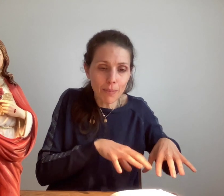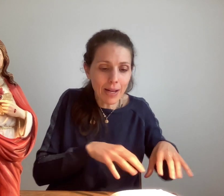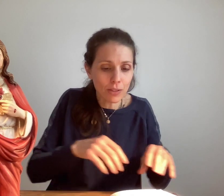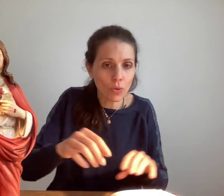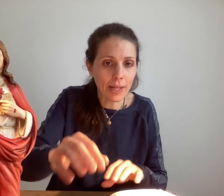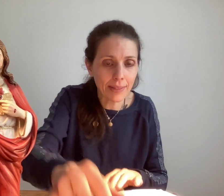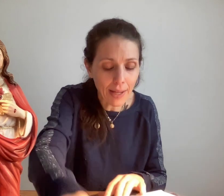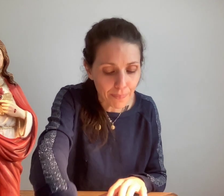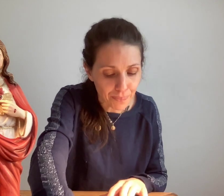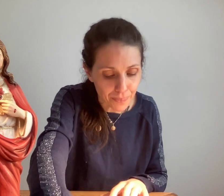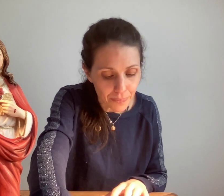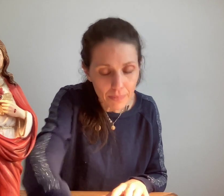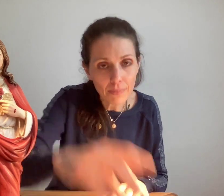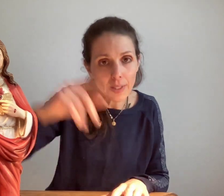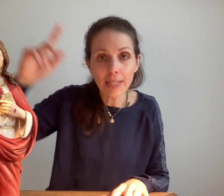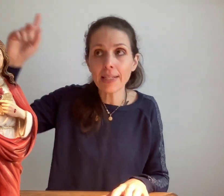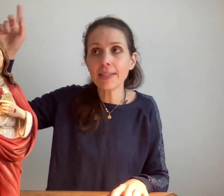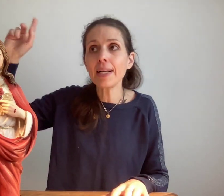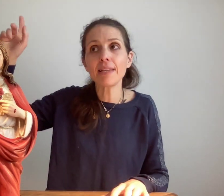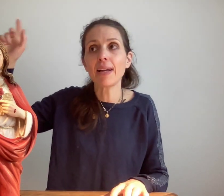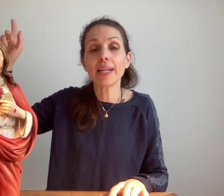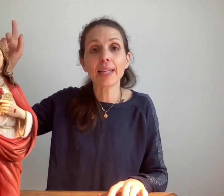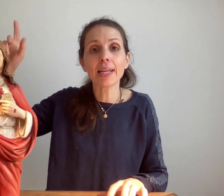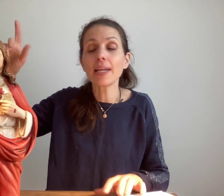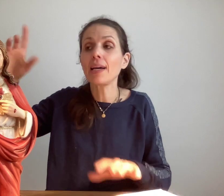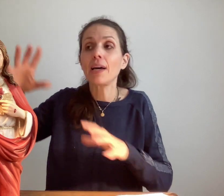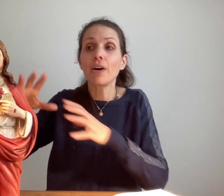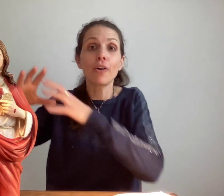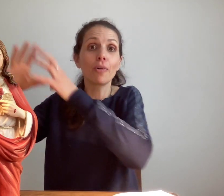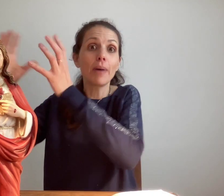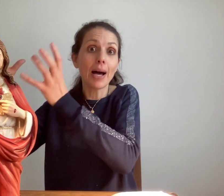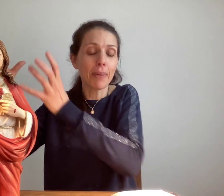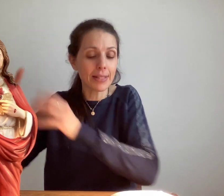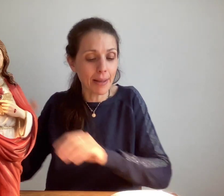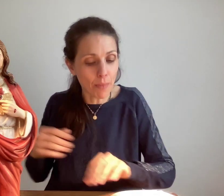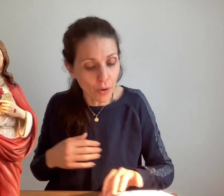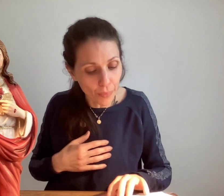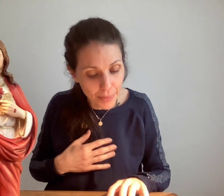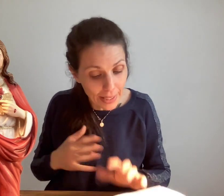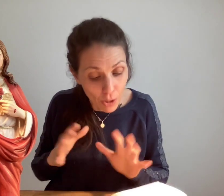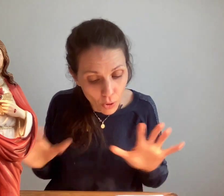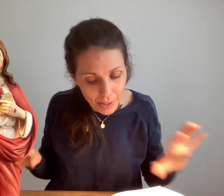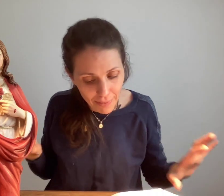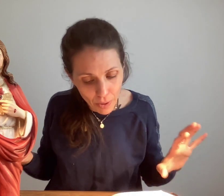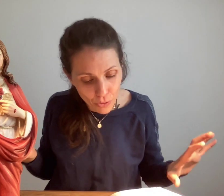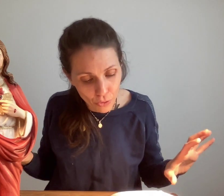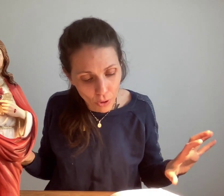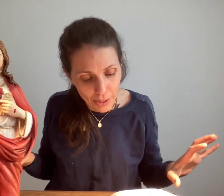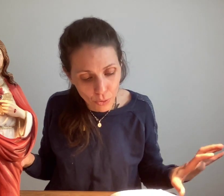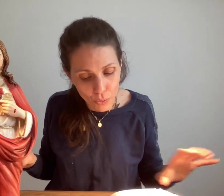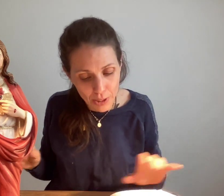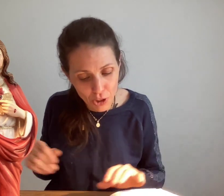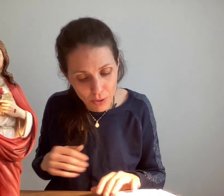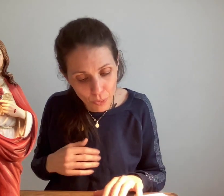-bas sur la terre et celle qui va l'acquérir après sa mort. Il y une grande différence entre les deux nous dit Jésus